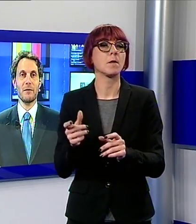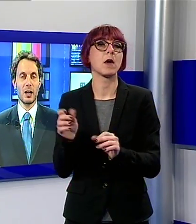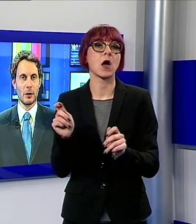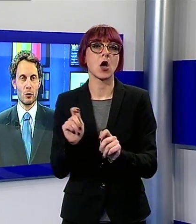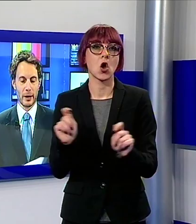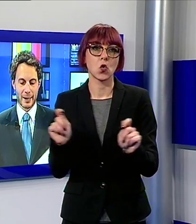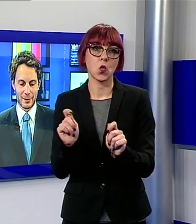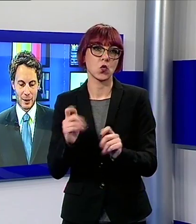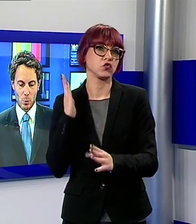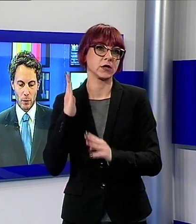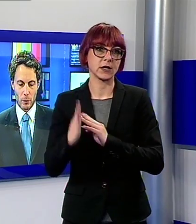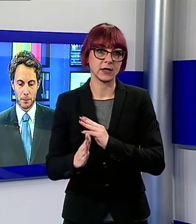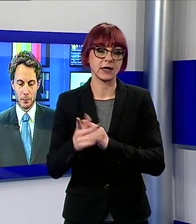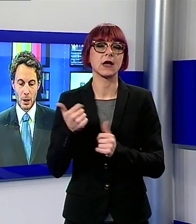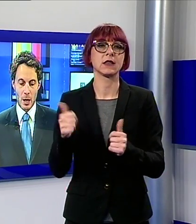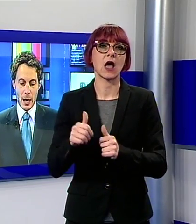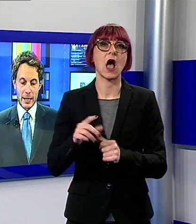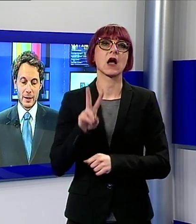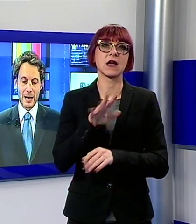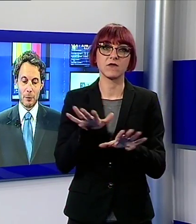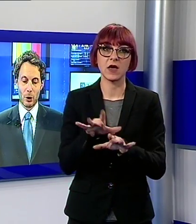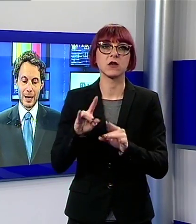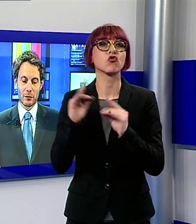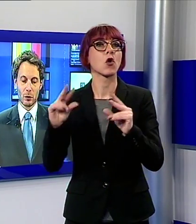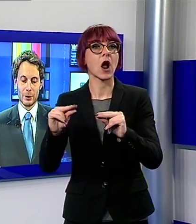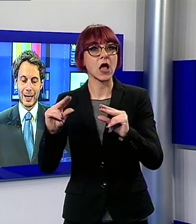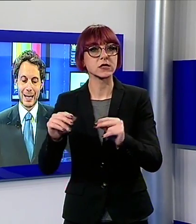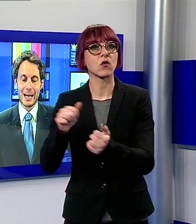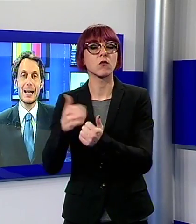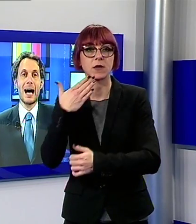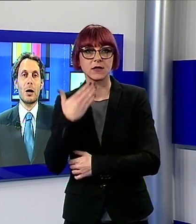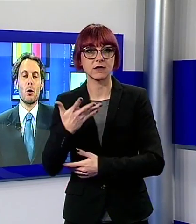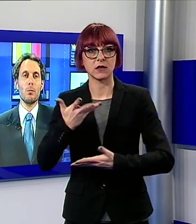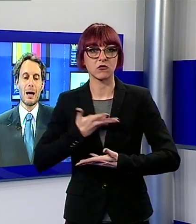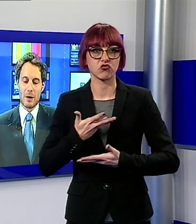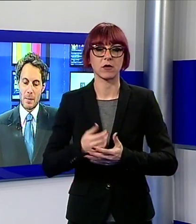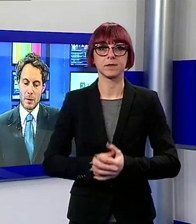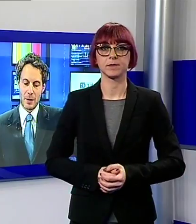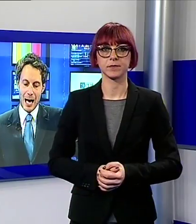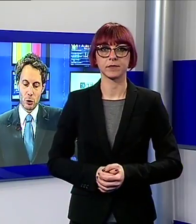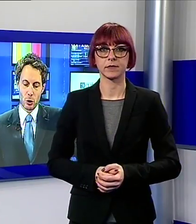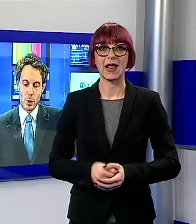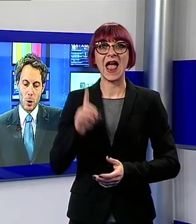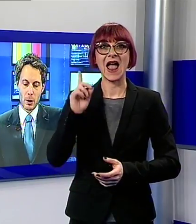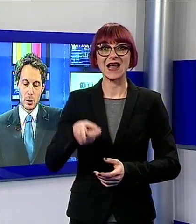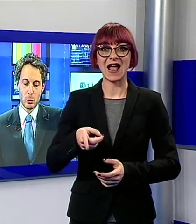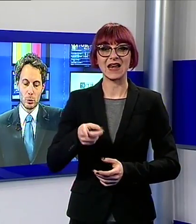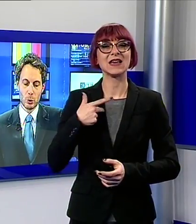Viareggio e Castelnuovo Iniziamo adesso da Gallicano un breve viaggio nei luoghi di cultura